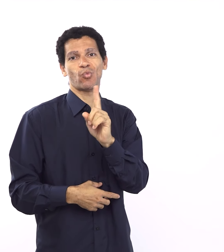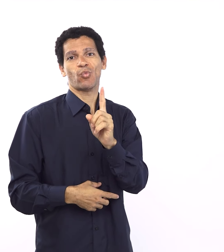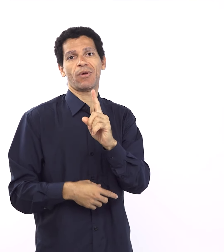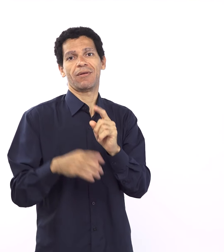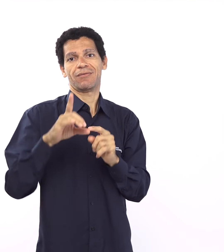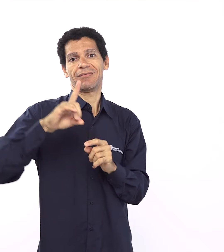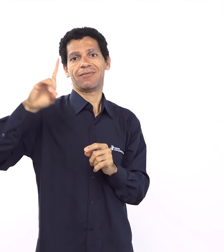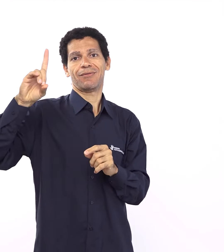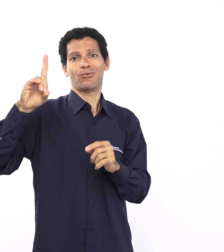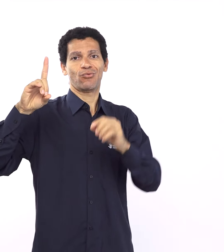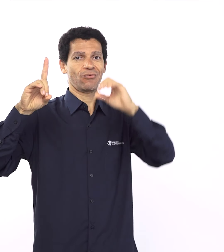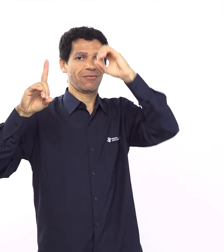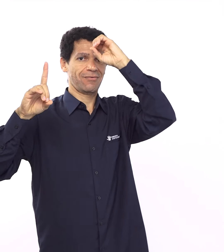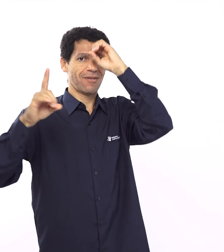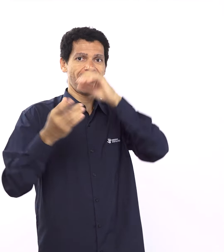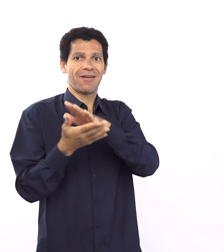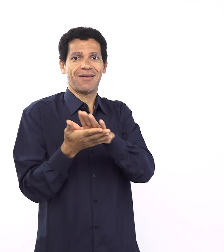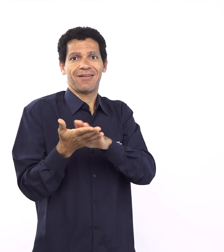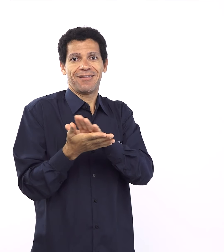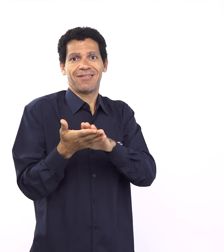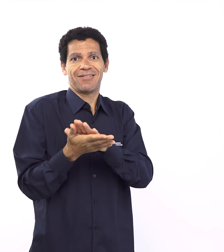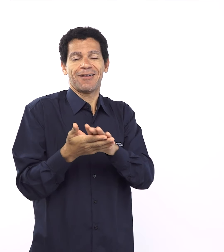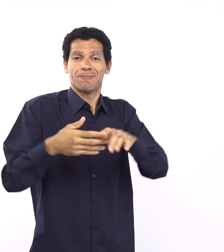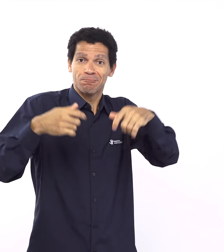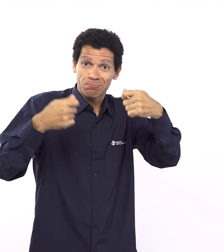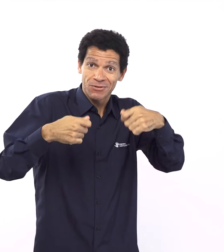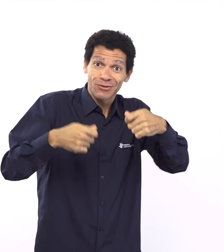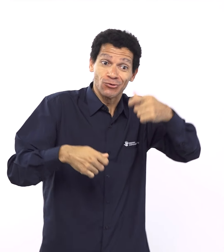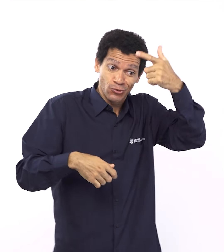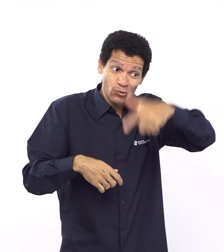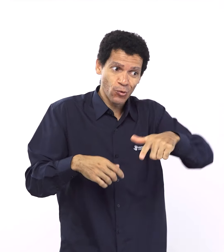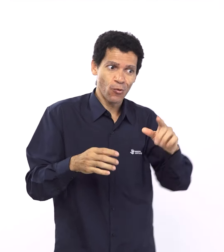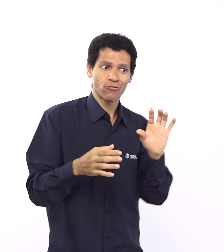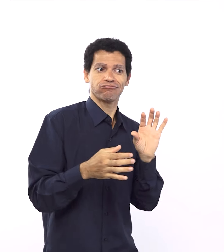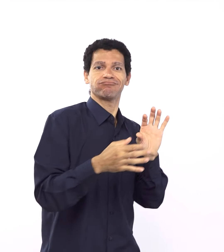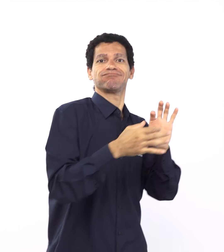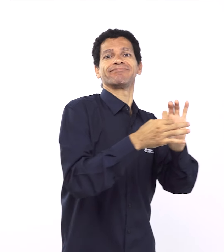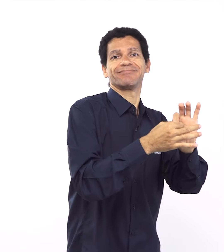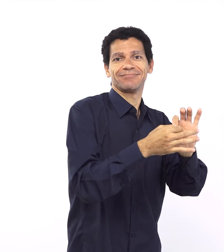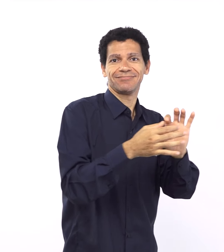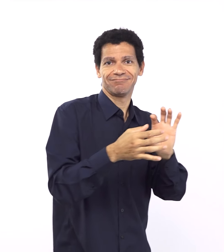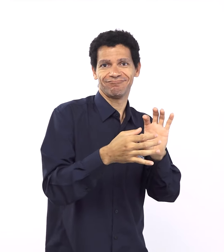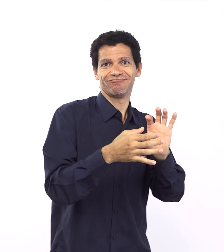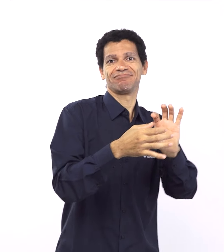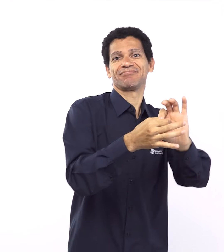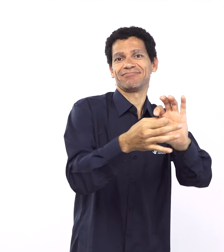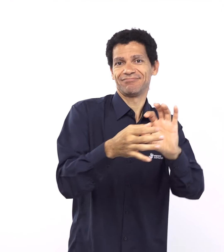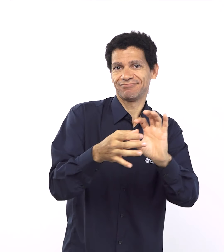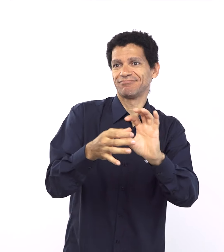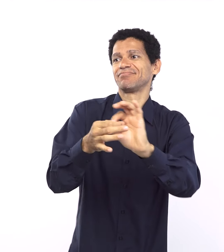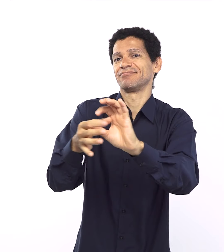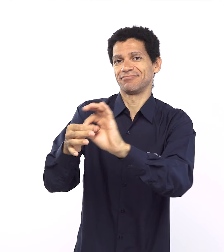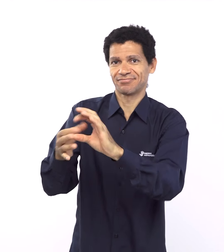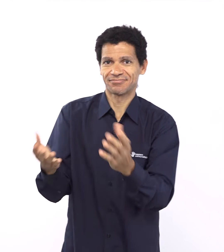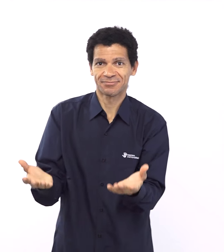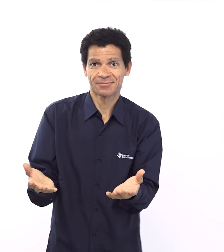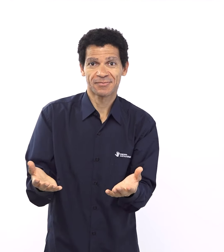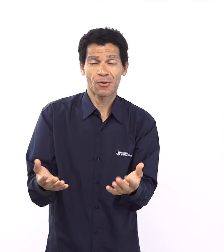vamos dizer assim, da história de Abraão, essa parte das promessas de Deus que envolve terra, que envolve descendência, que envolve um nome, ela